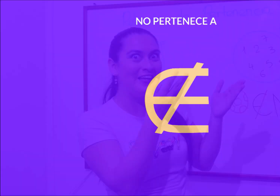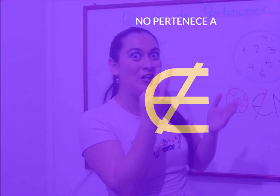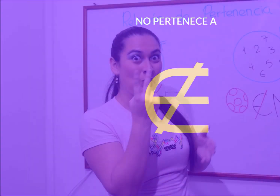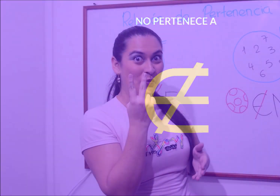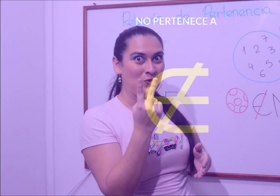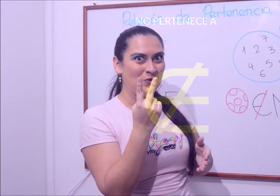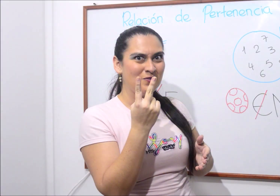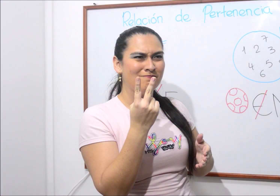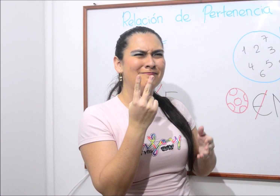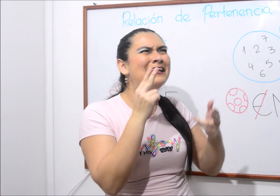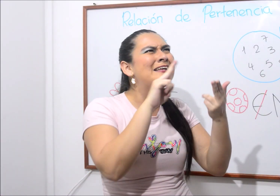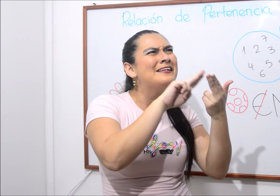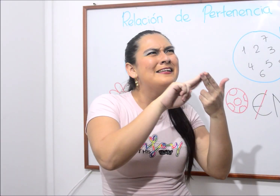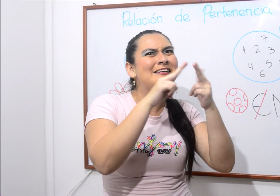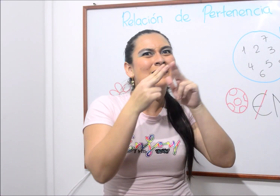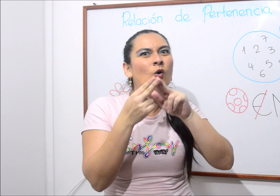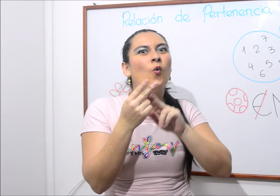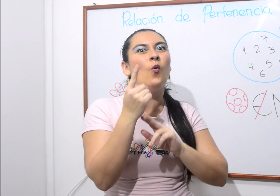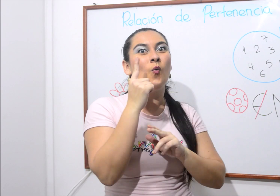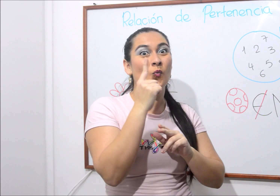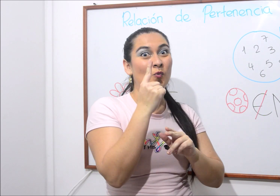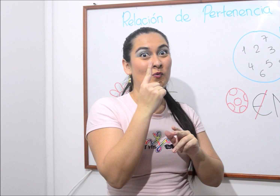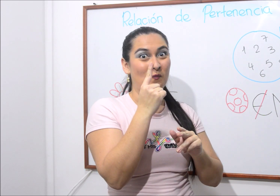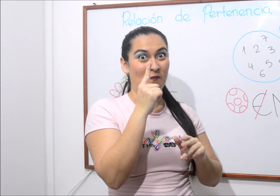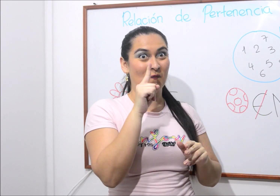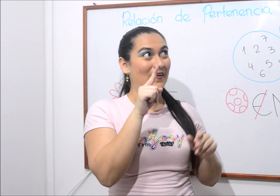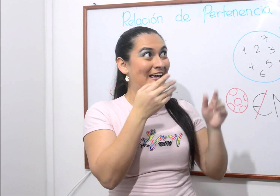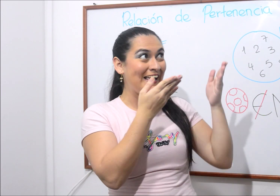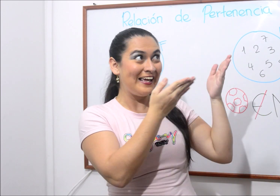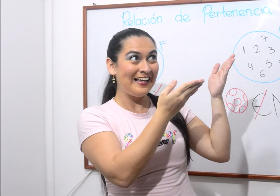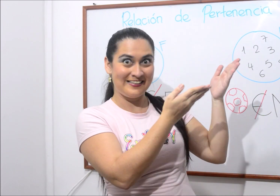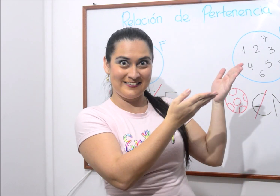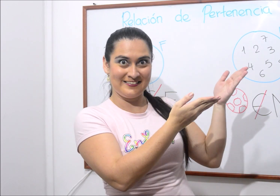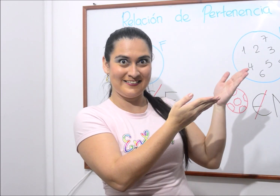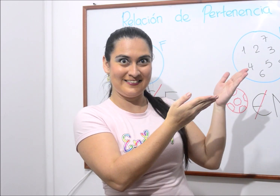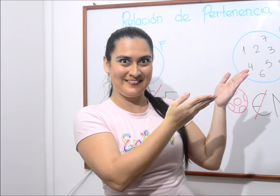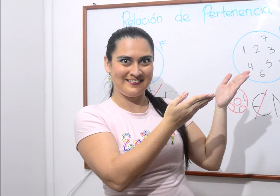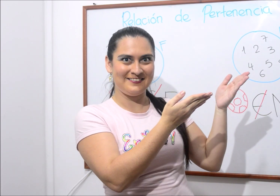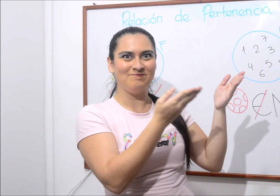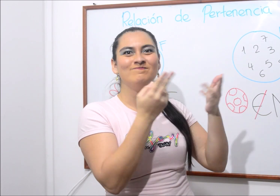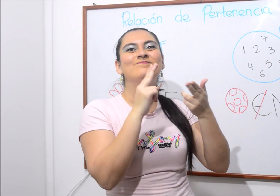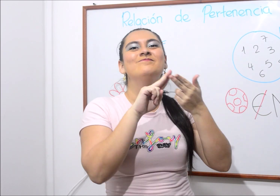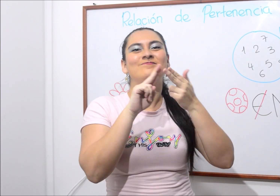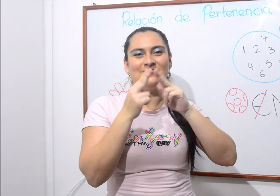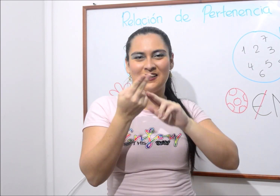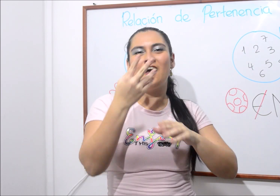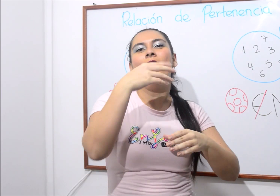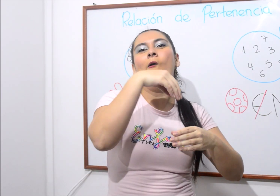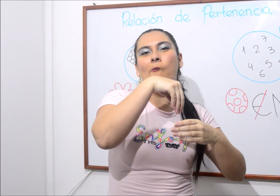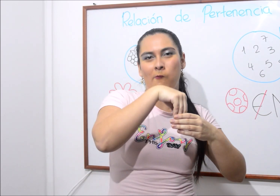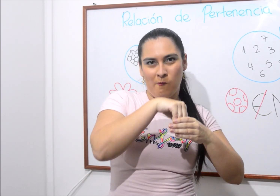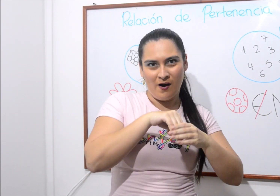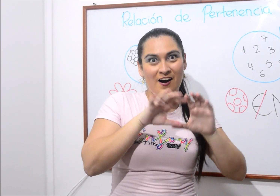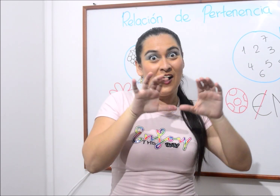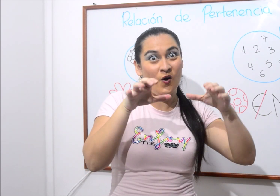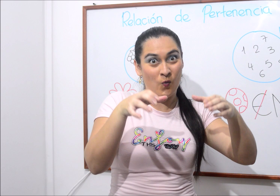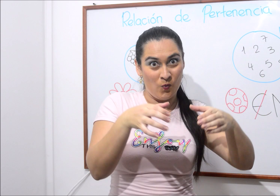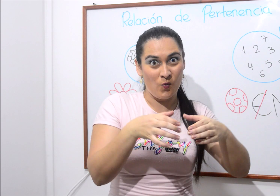Estos símbolos que acabas de observar significan que un elemento sí